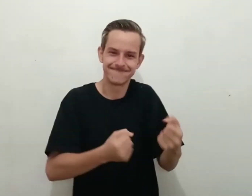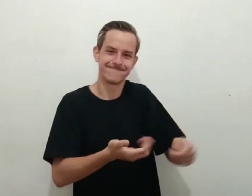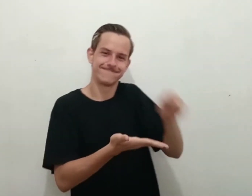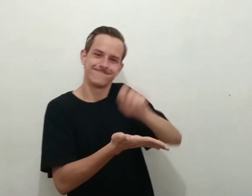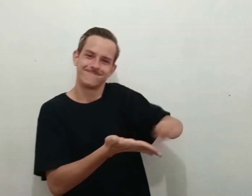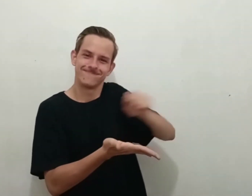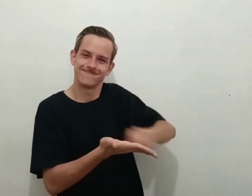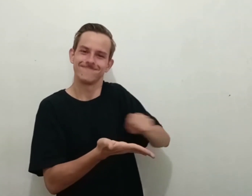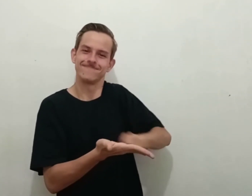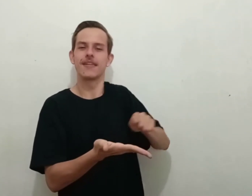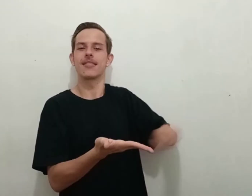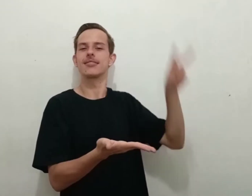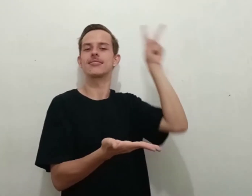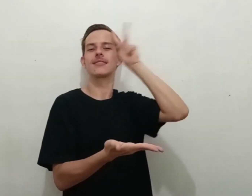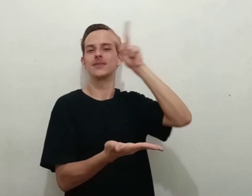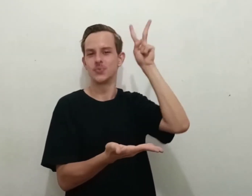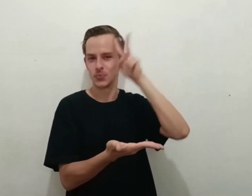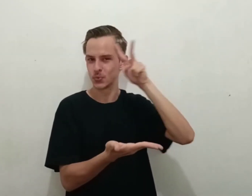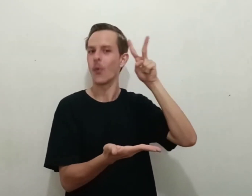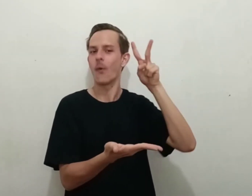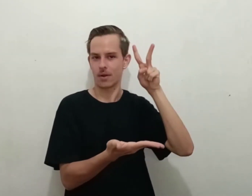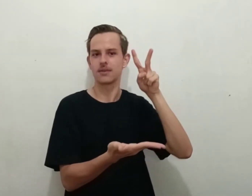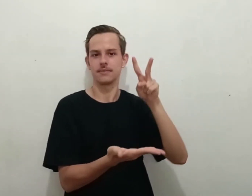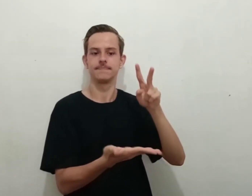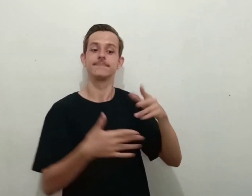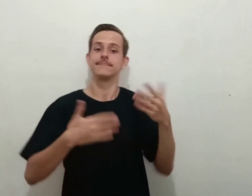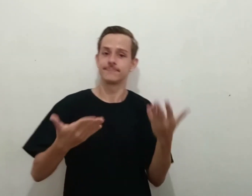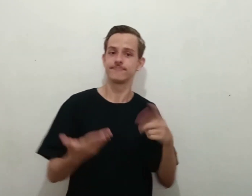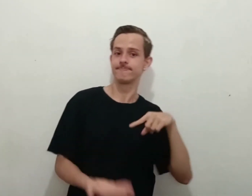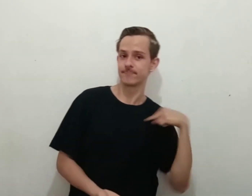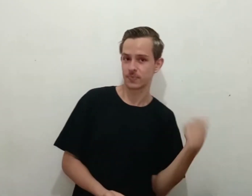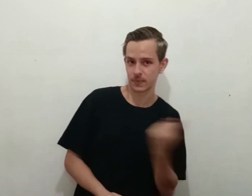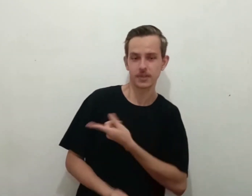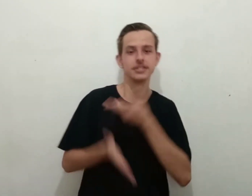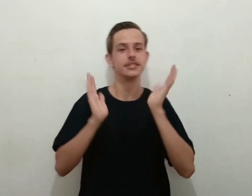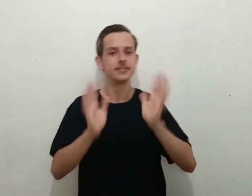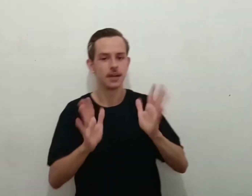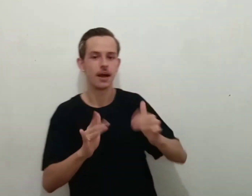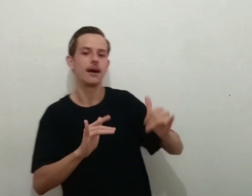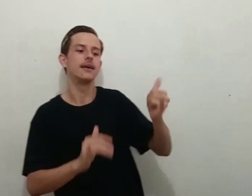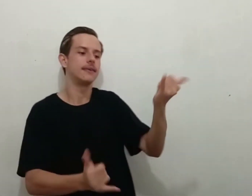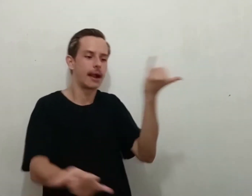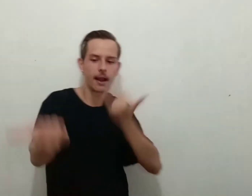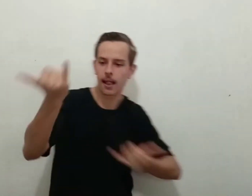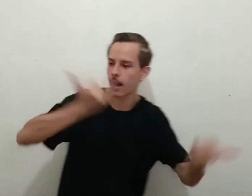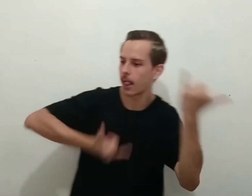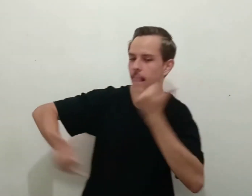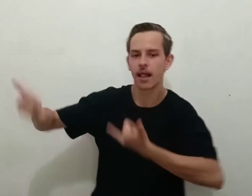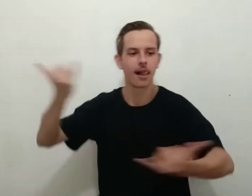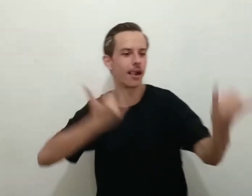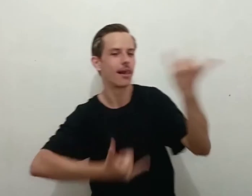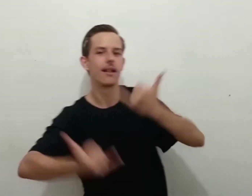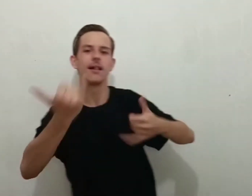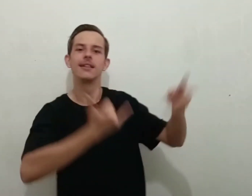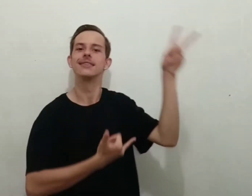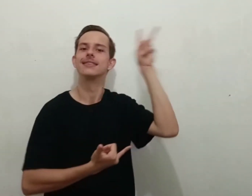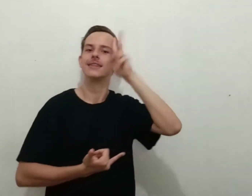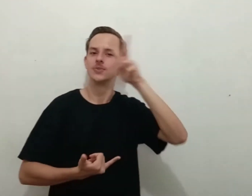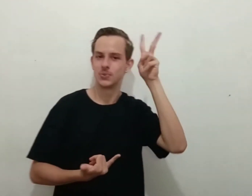que se realizaram entre nós, como nos foram transmitidos por aqueles